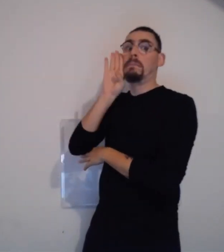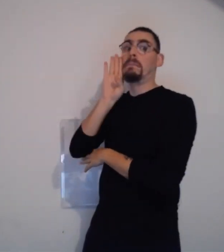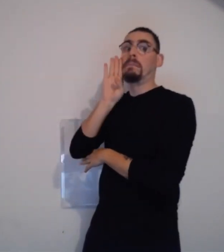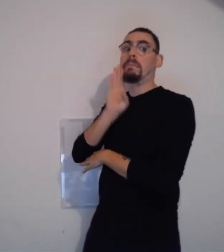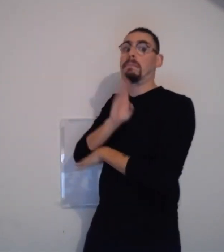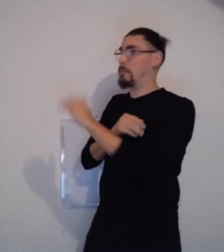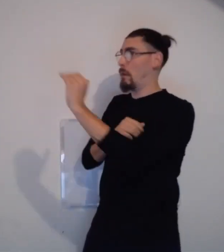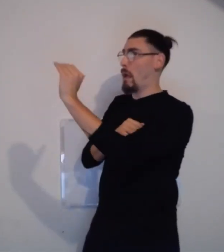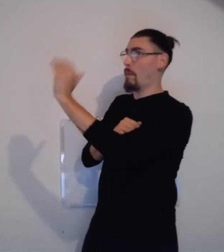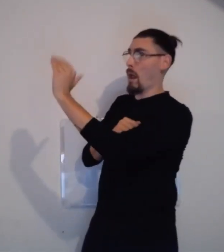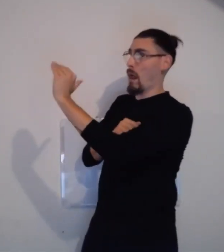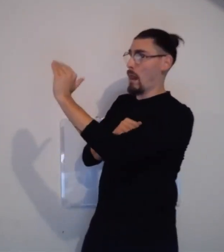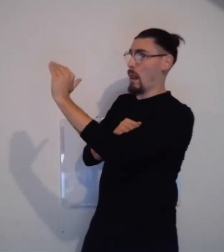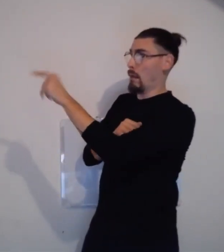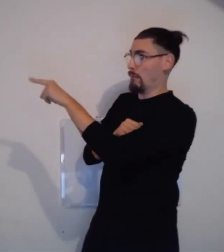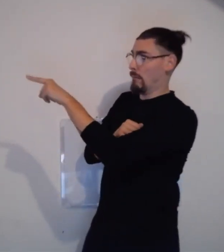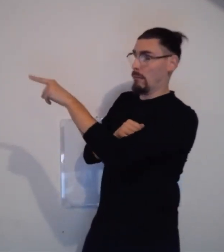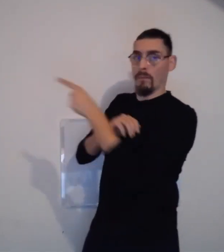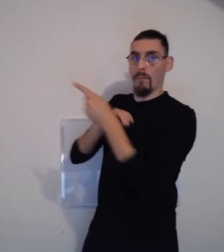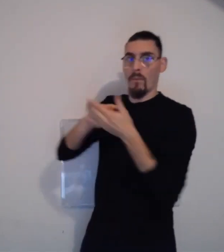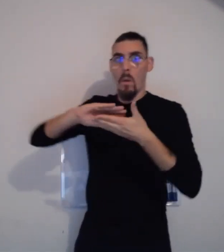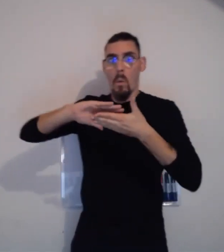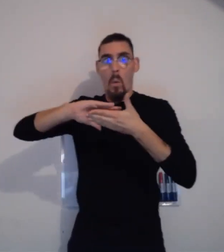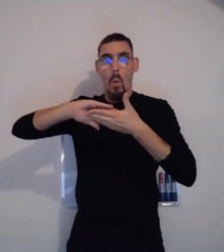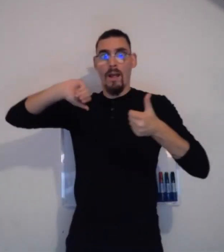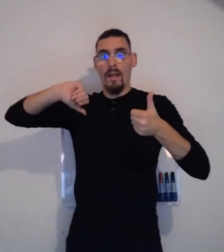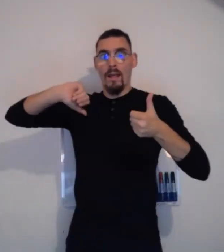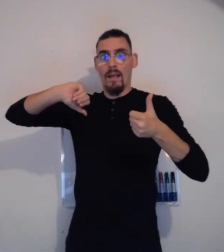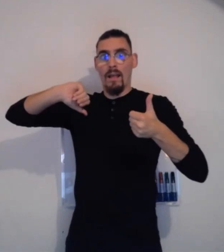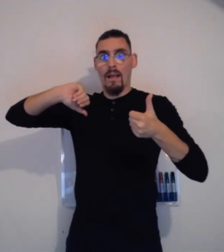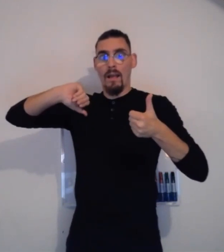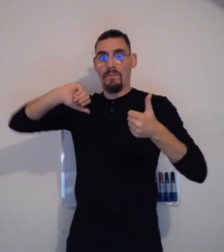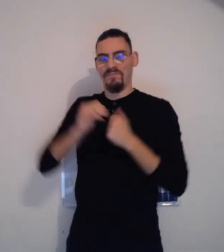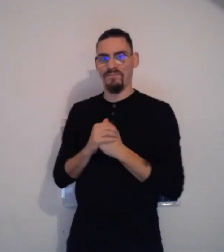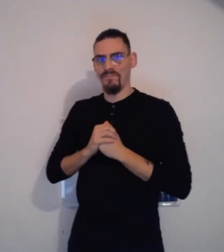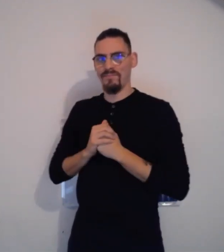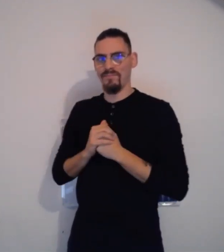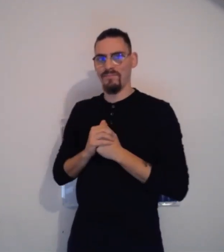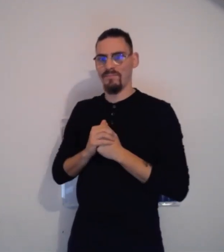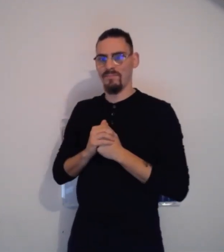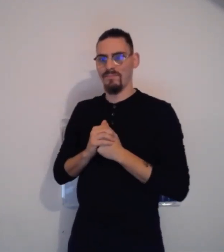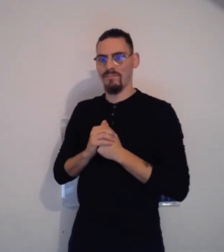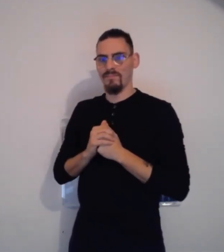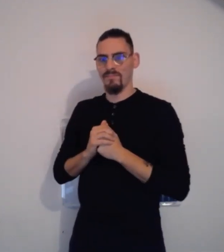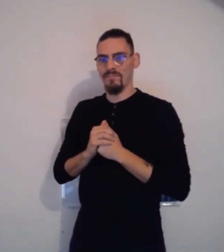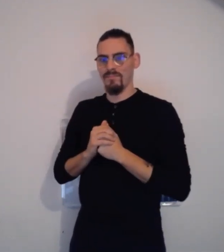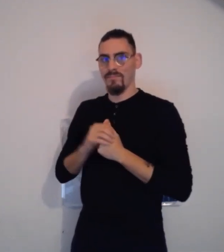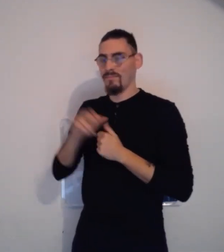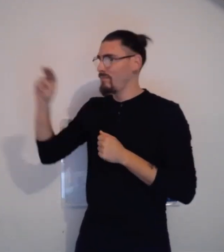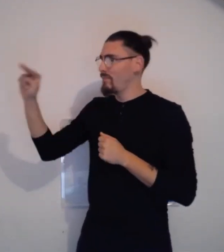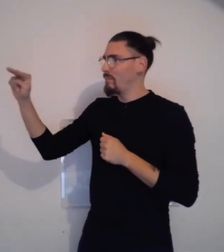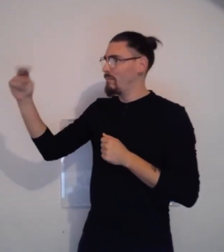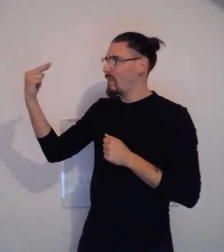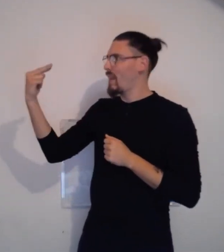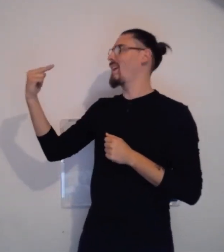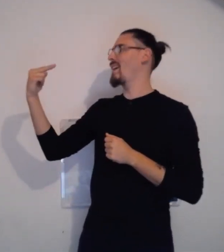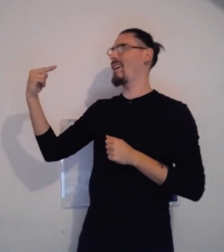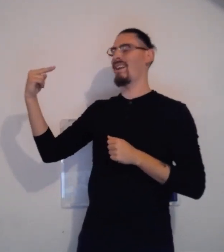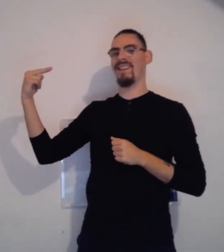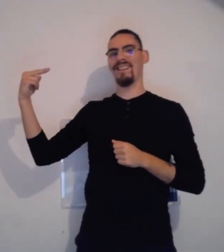interpeller soit à côté d'une autre personne. Vous pouvez appeler cet individu en disant, S'il vous plaît, appelez la personne à côté de vous. Et cette personne